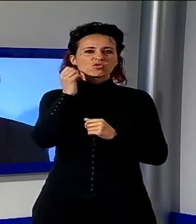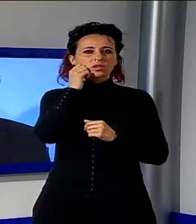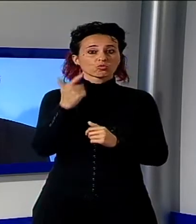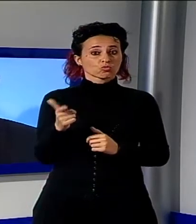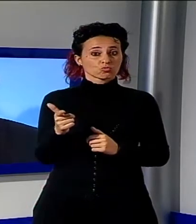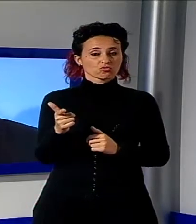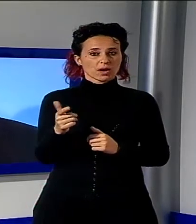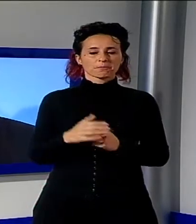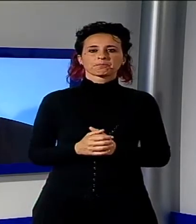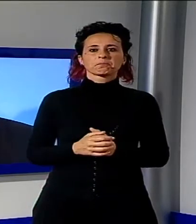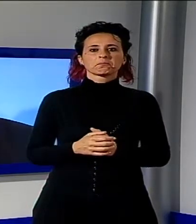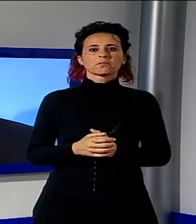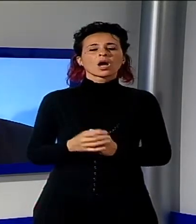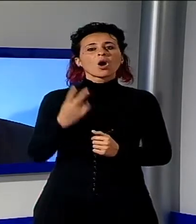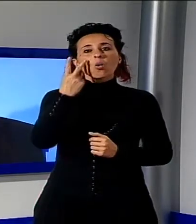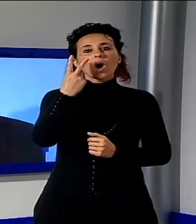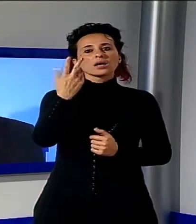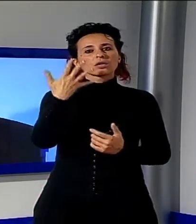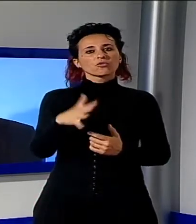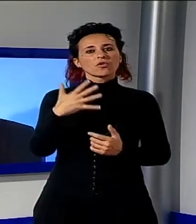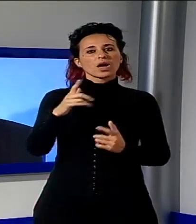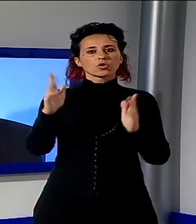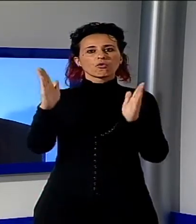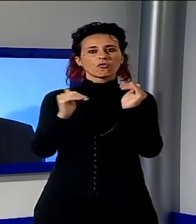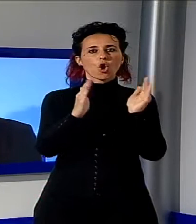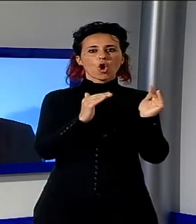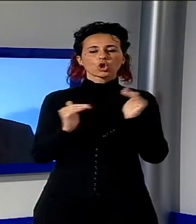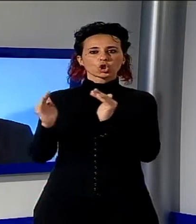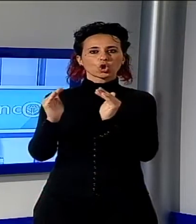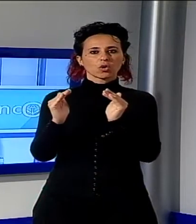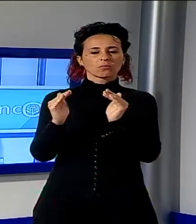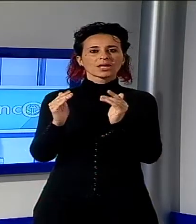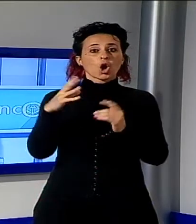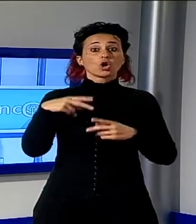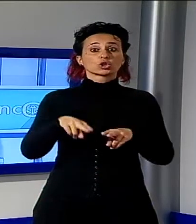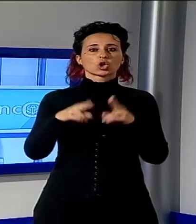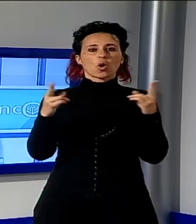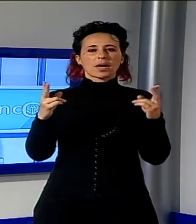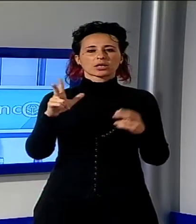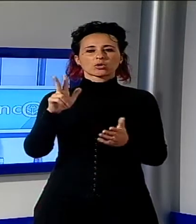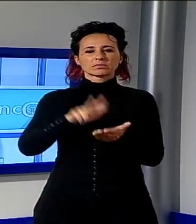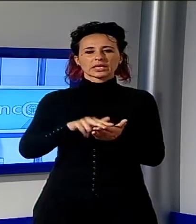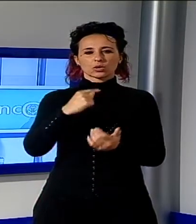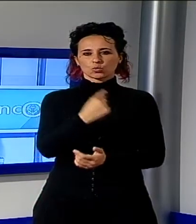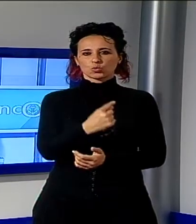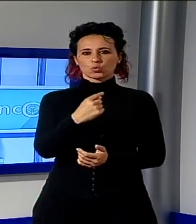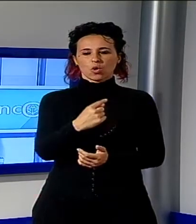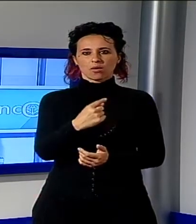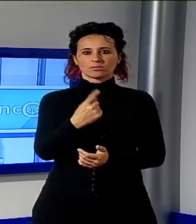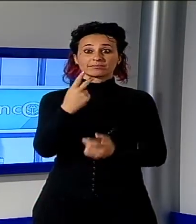scoperto il segreto. Il sorriso che è reciproco. Ecco, qui c'è un'Italia che ci nobilita. Giovani e